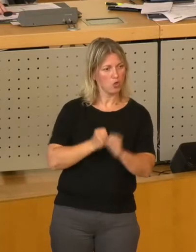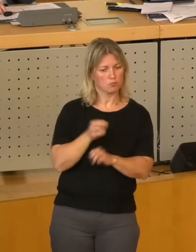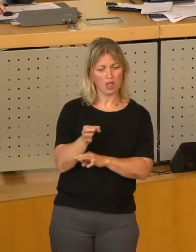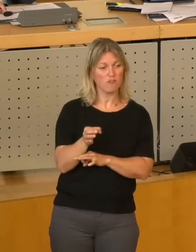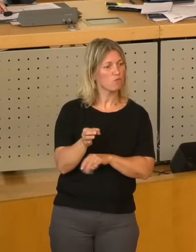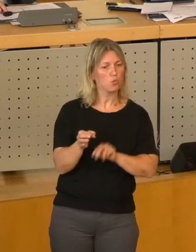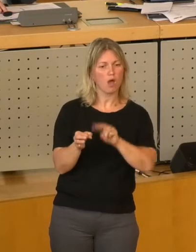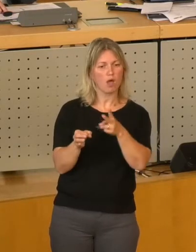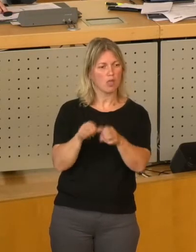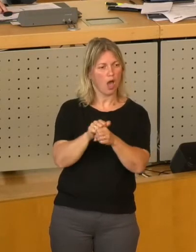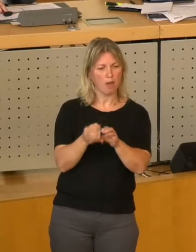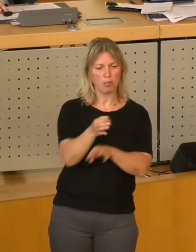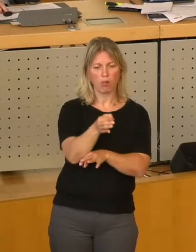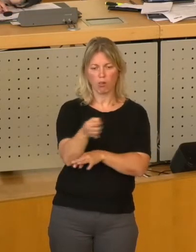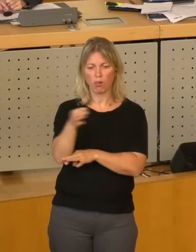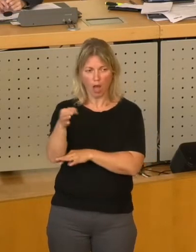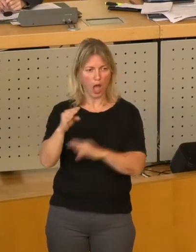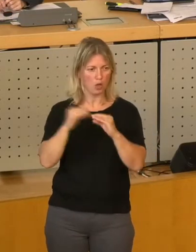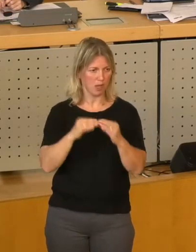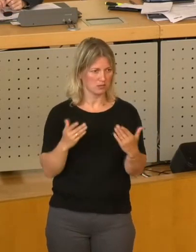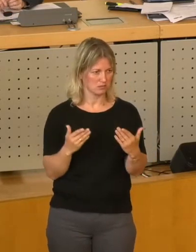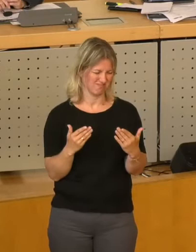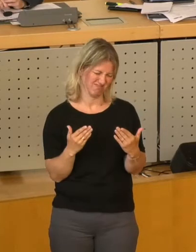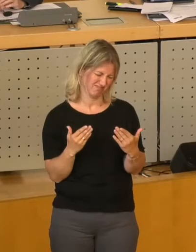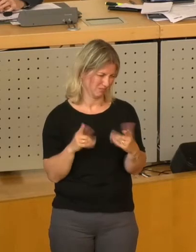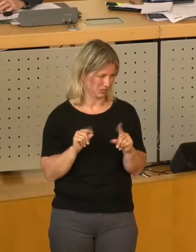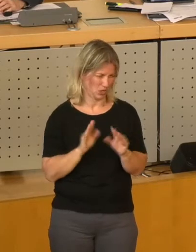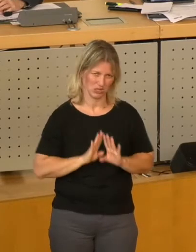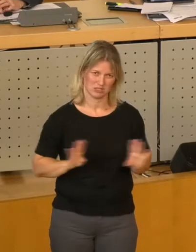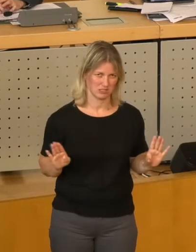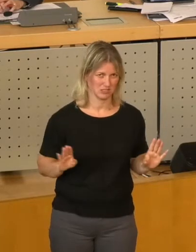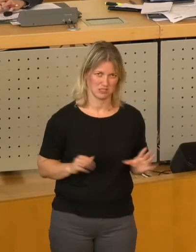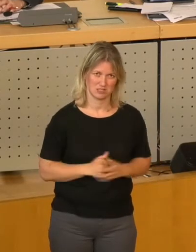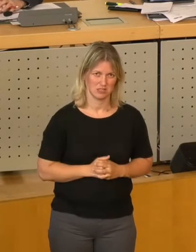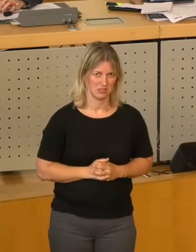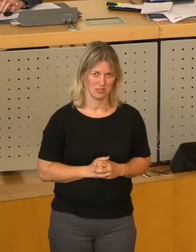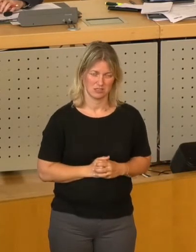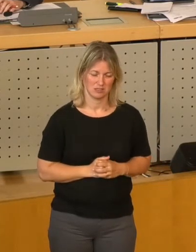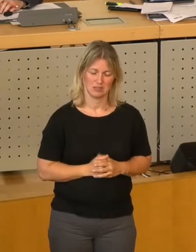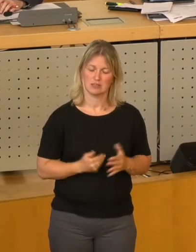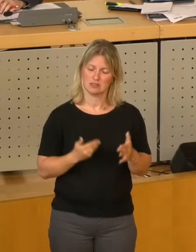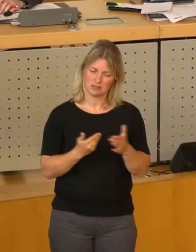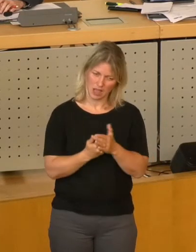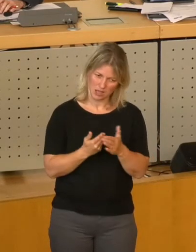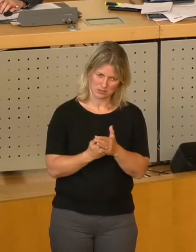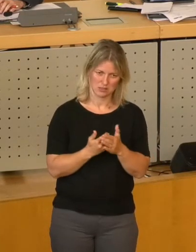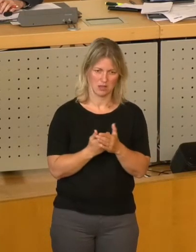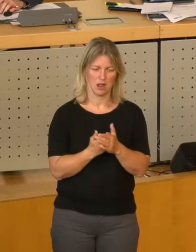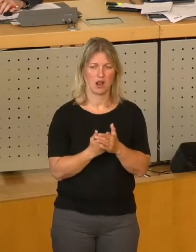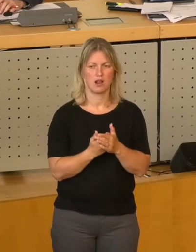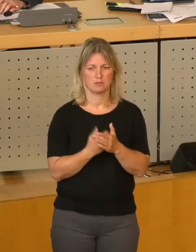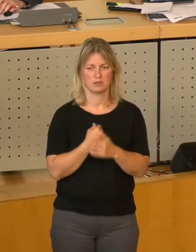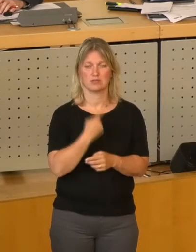Amt C, D oder F gut findet. Das heißt es gerade nicht. Und deshalb ist angesichts